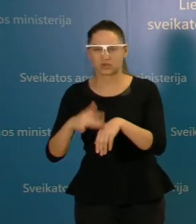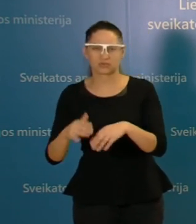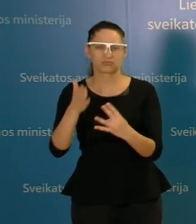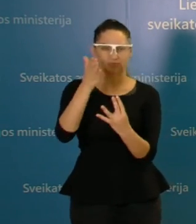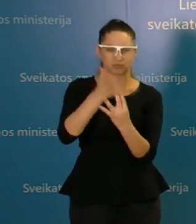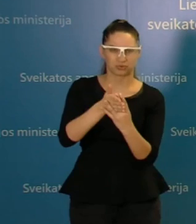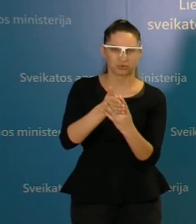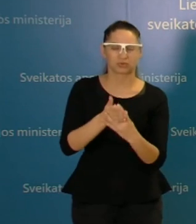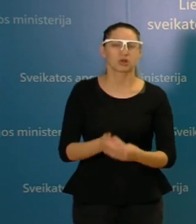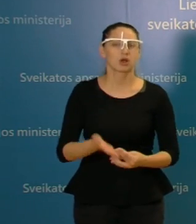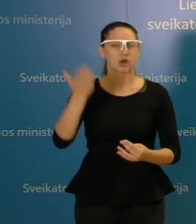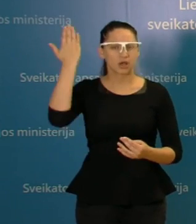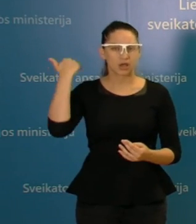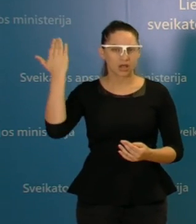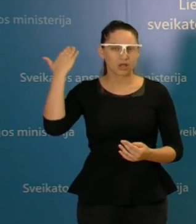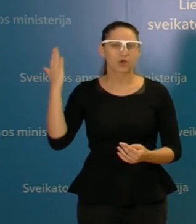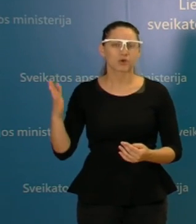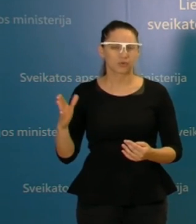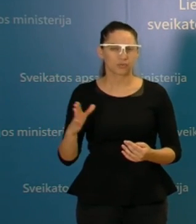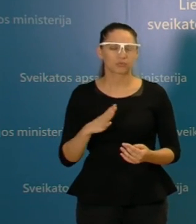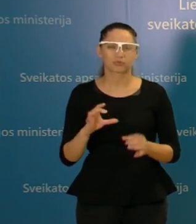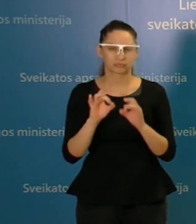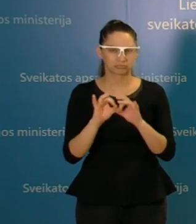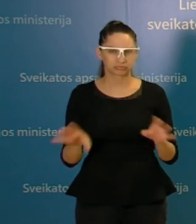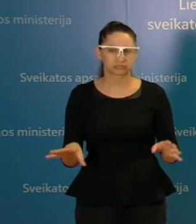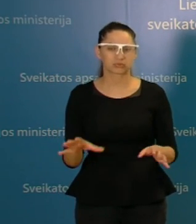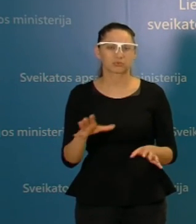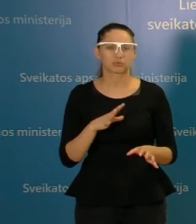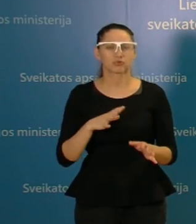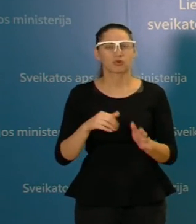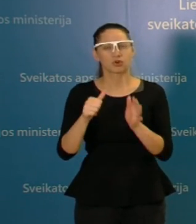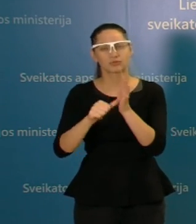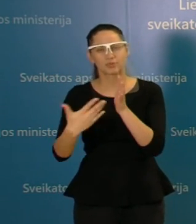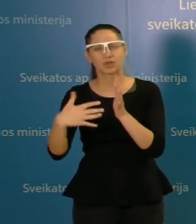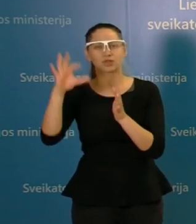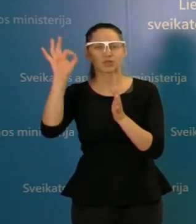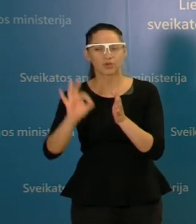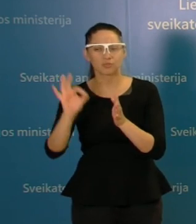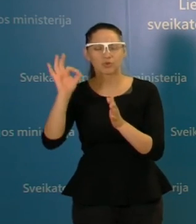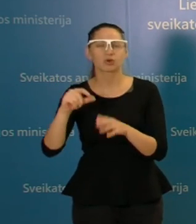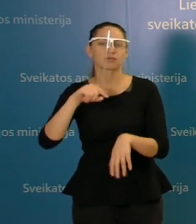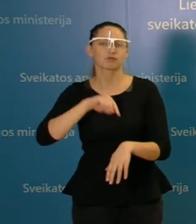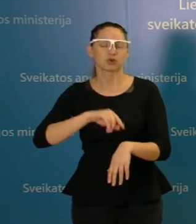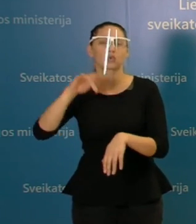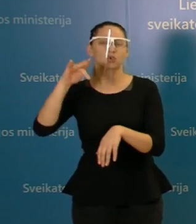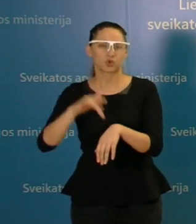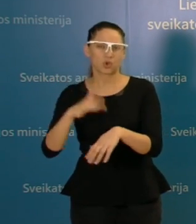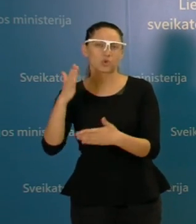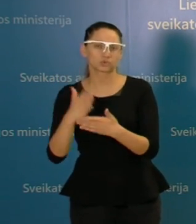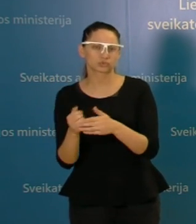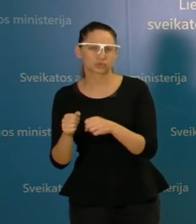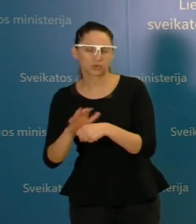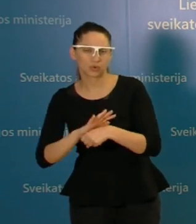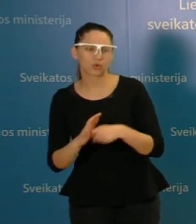ankstesniu laiku tas procentas būdavo šiek tiek skirtingas, būdavo apie 65 procentų simptominio. Ir tik kita dalis be